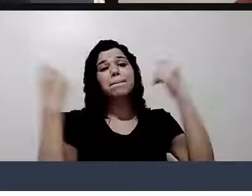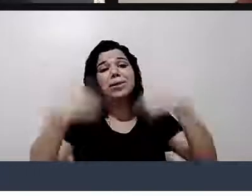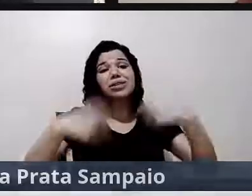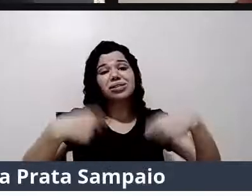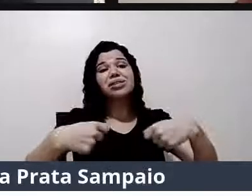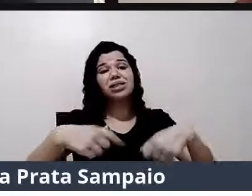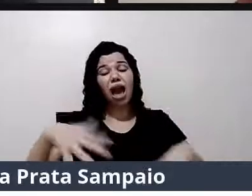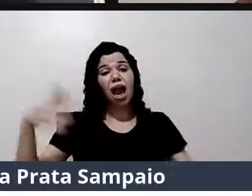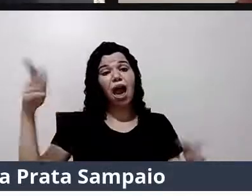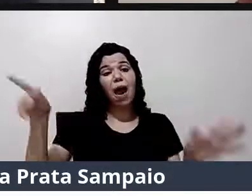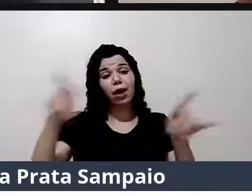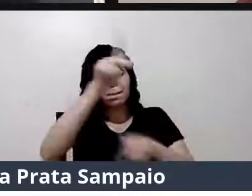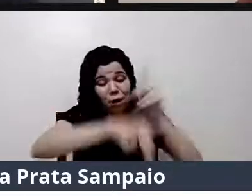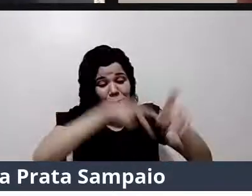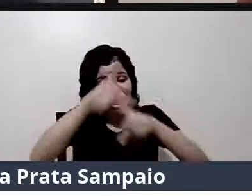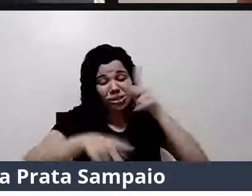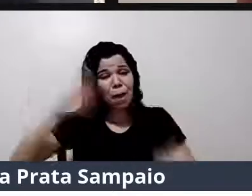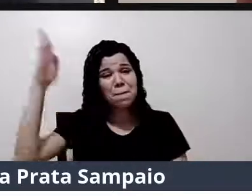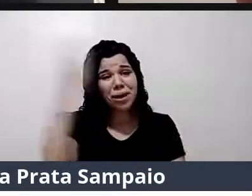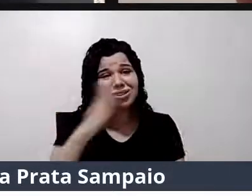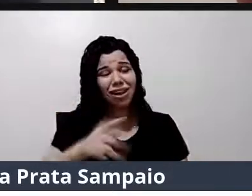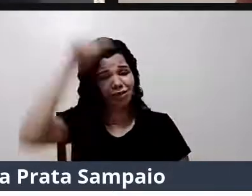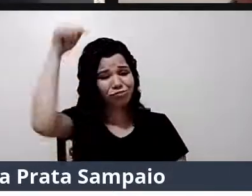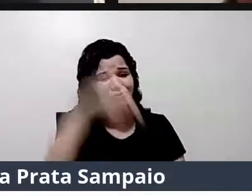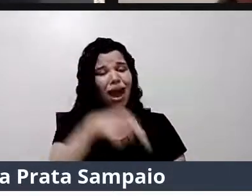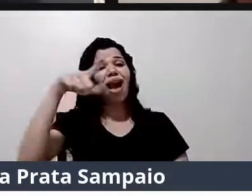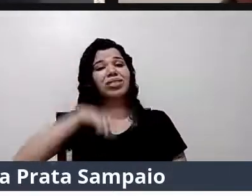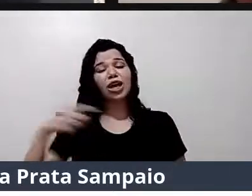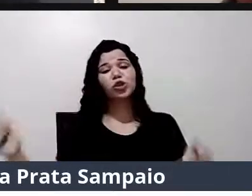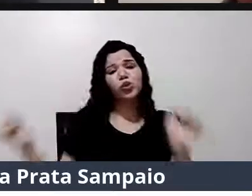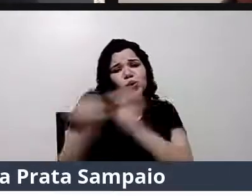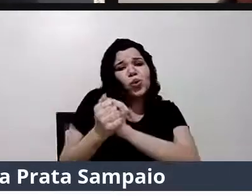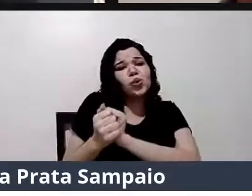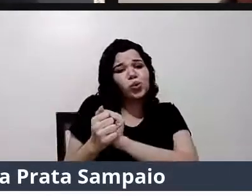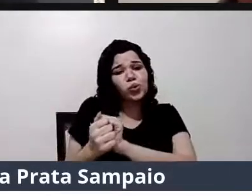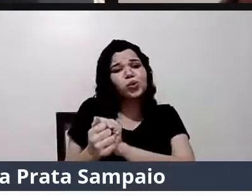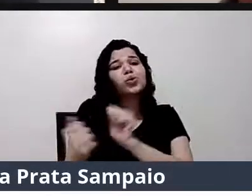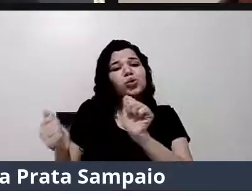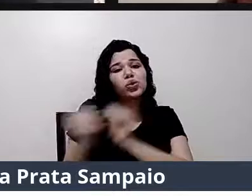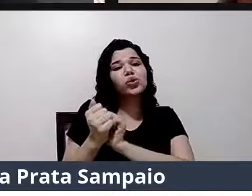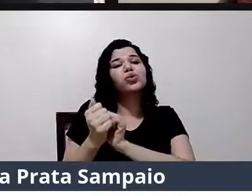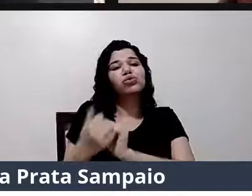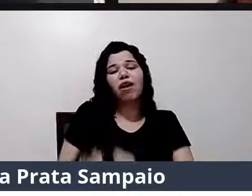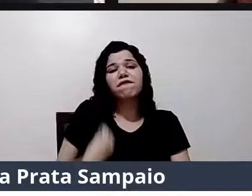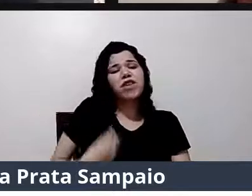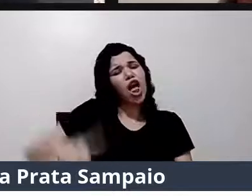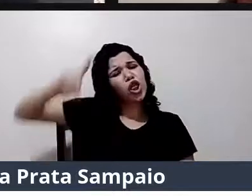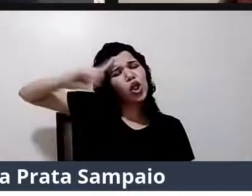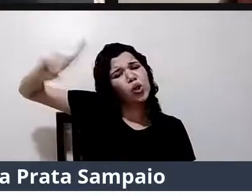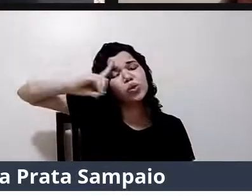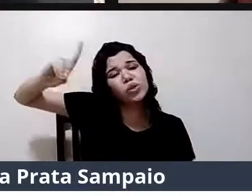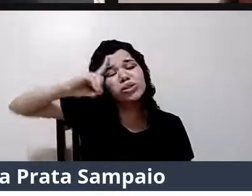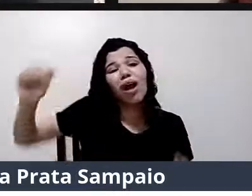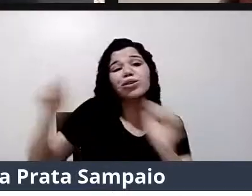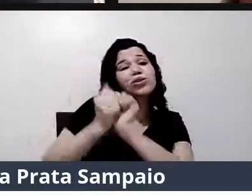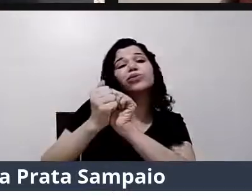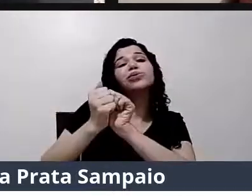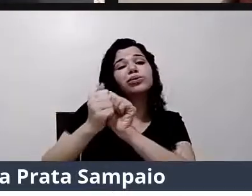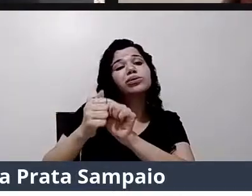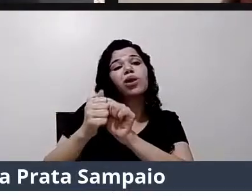brasileiro. São pessoas que estão aqui do nosso lado, do que nós convivemos todos os dias. E que tem essa dificuldade na comunicação.